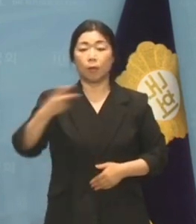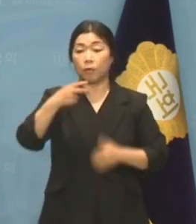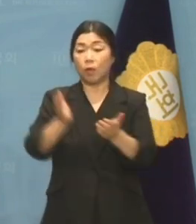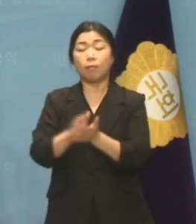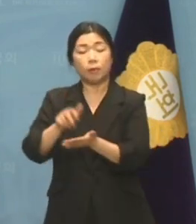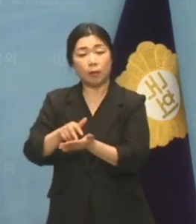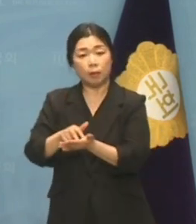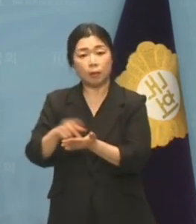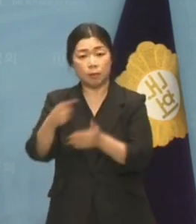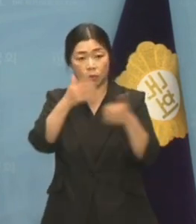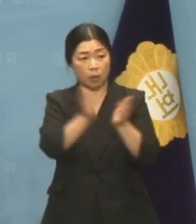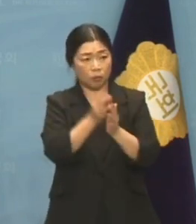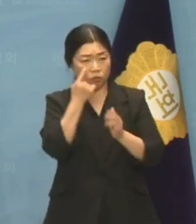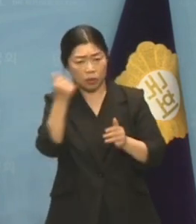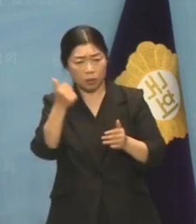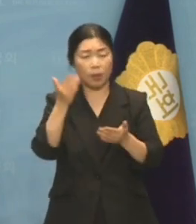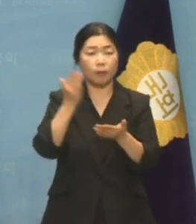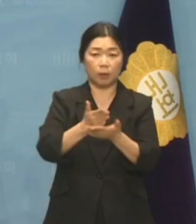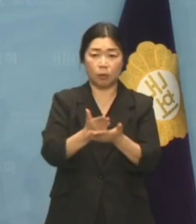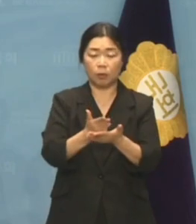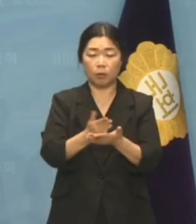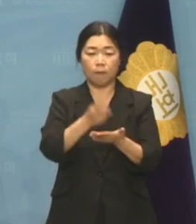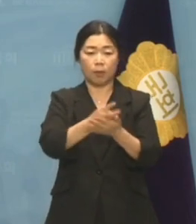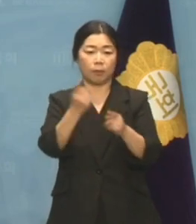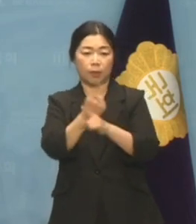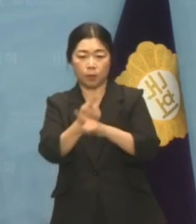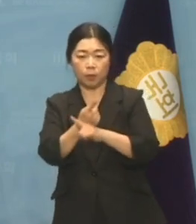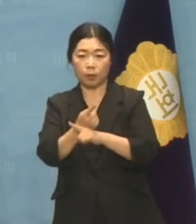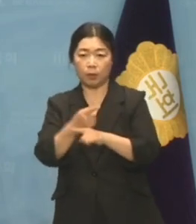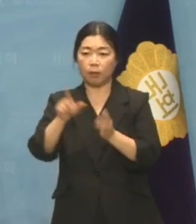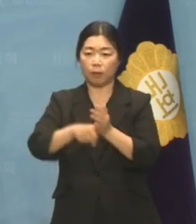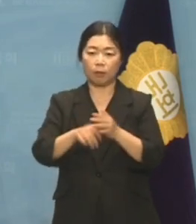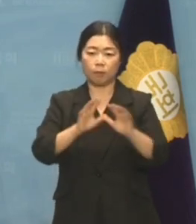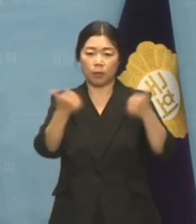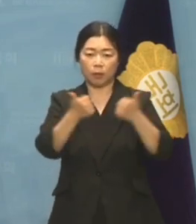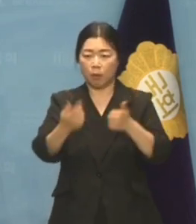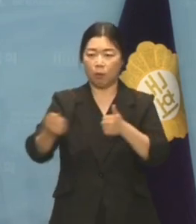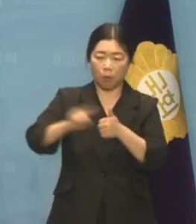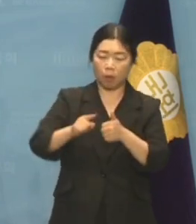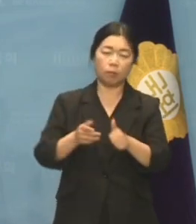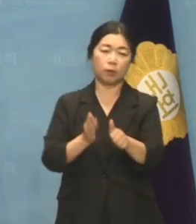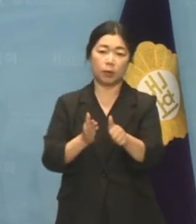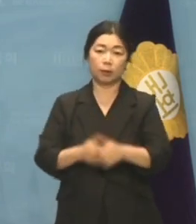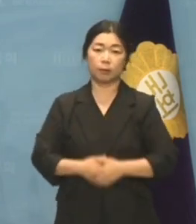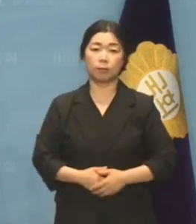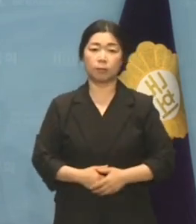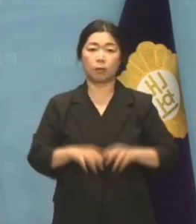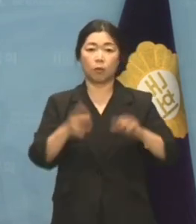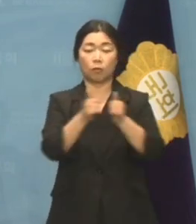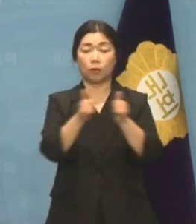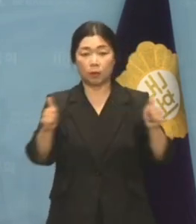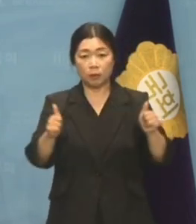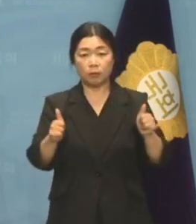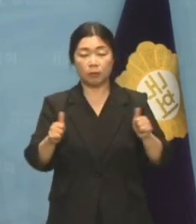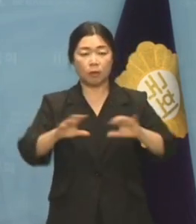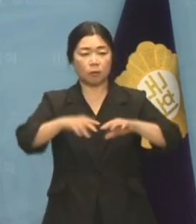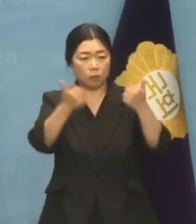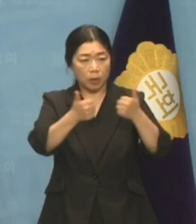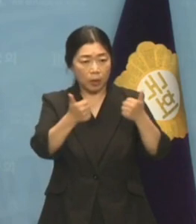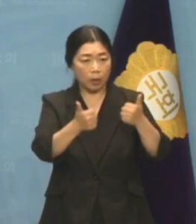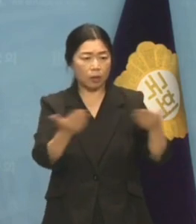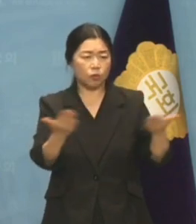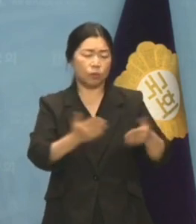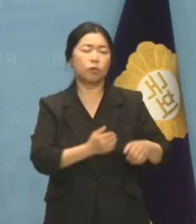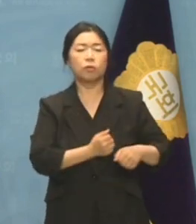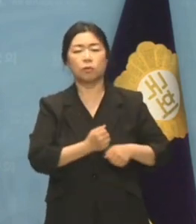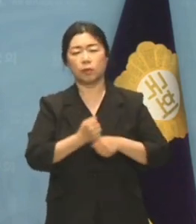더불어민주당도 민노총의 눈치만 보지 말고 법개정 논의에 동참하기 바랍니다. 국민들은 더 이상 국회의